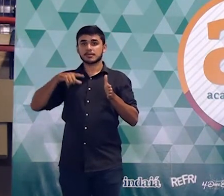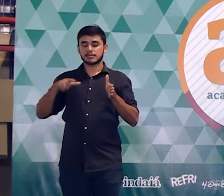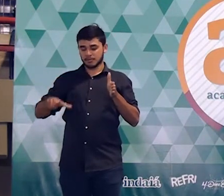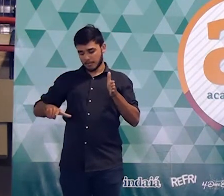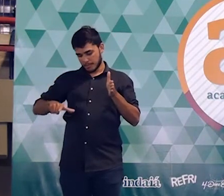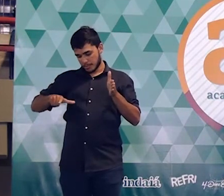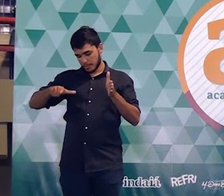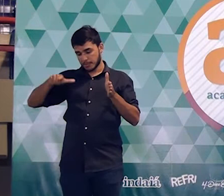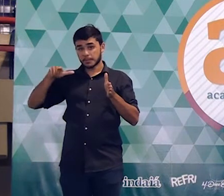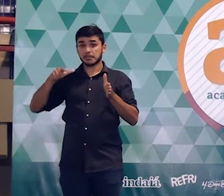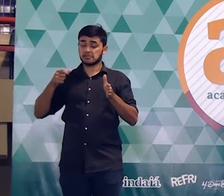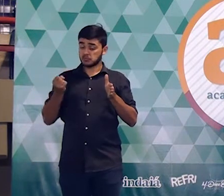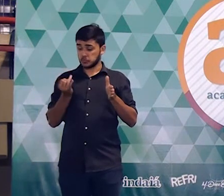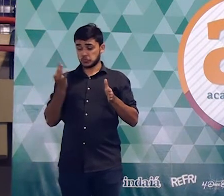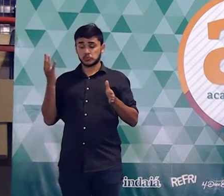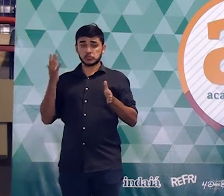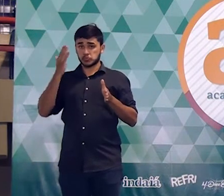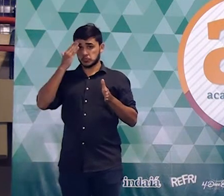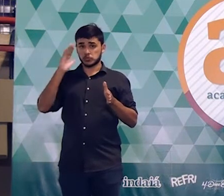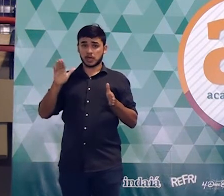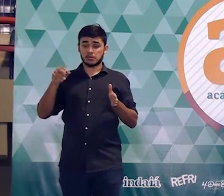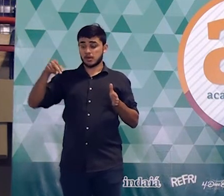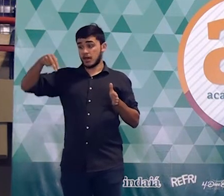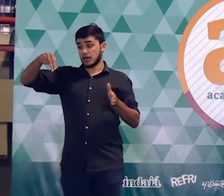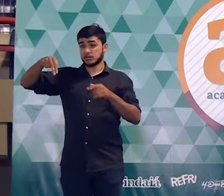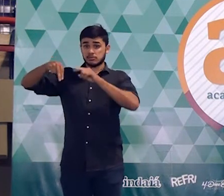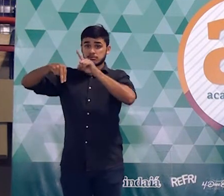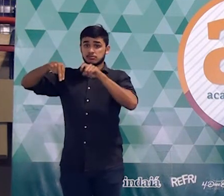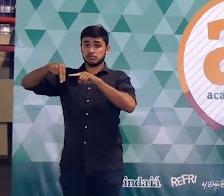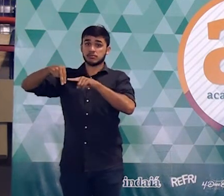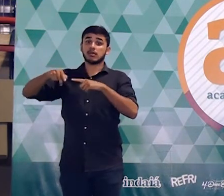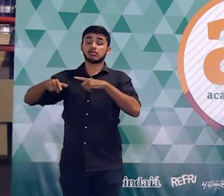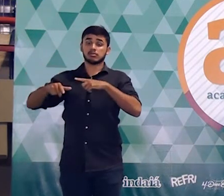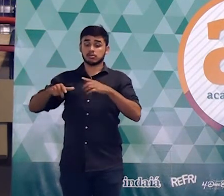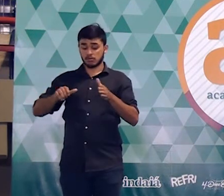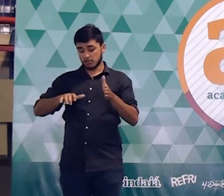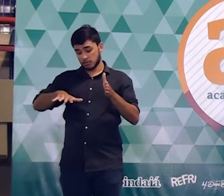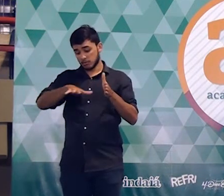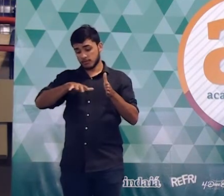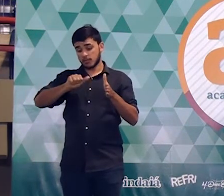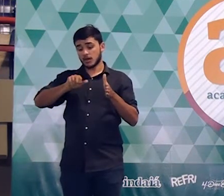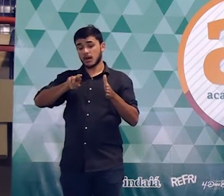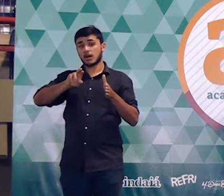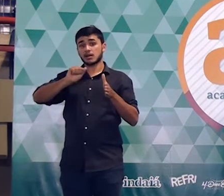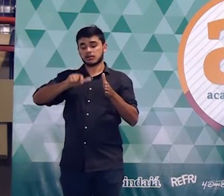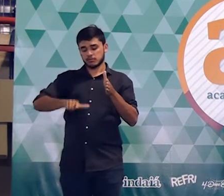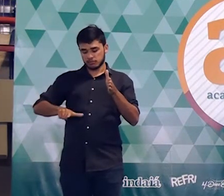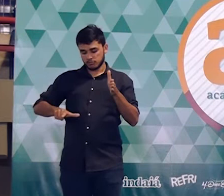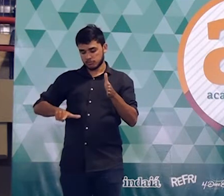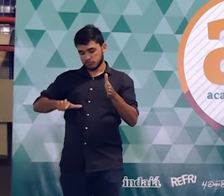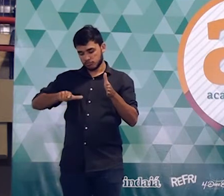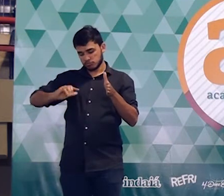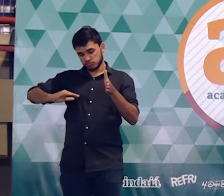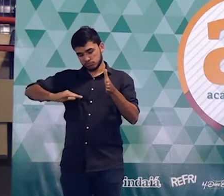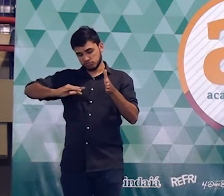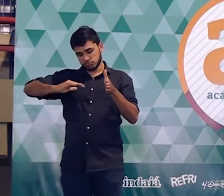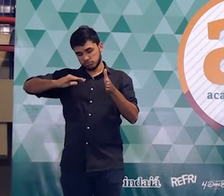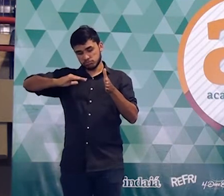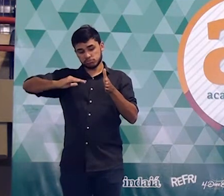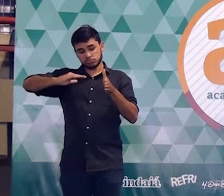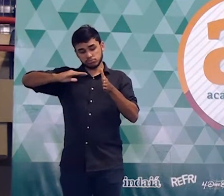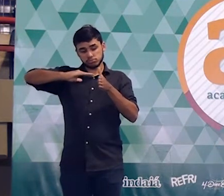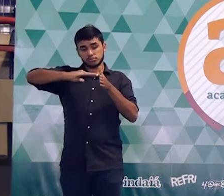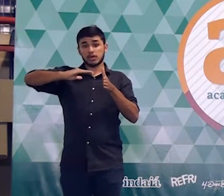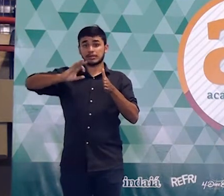caixa tem N unidades. E nessa caixa você tem uma área que é coberta por essas N placas. E aí, houve uma demanda por